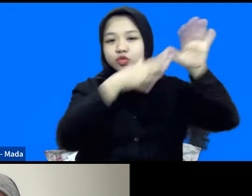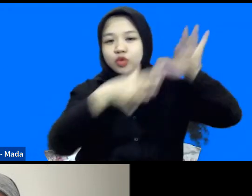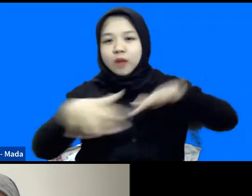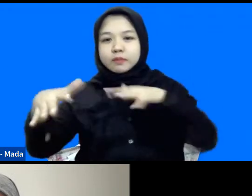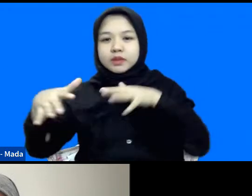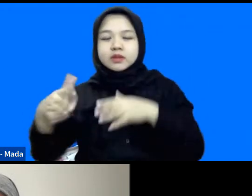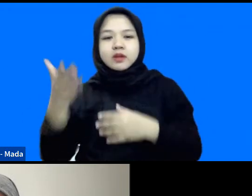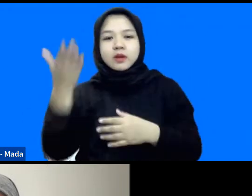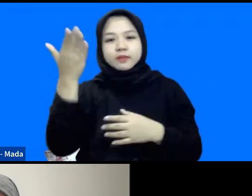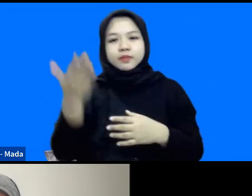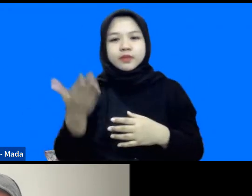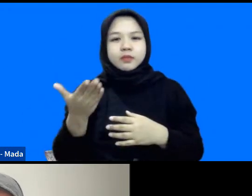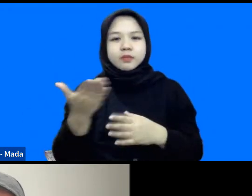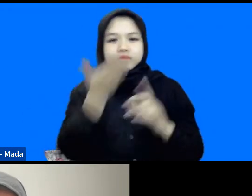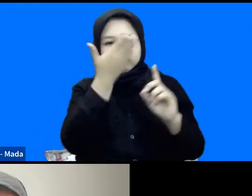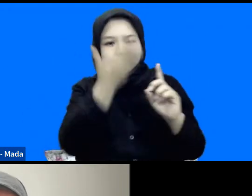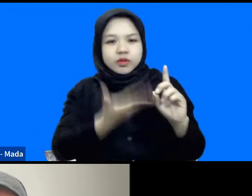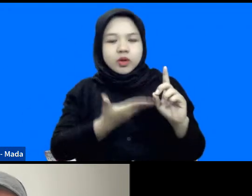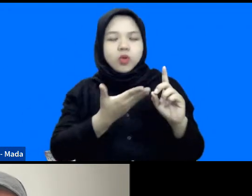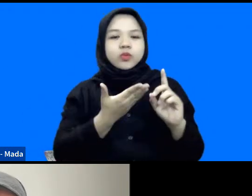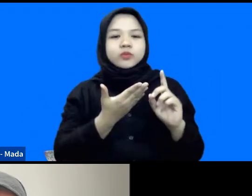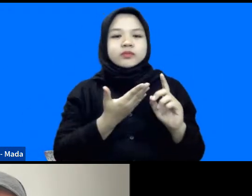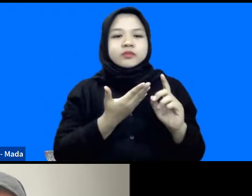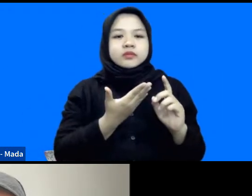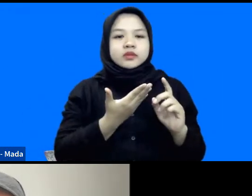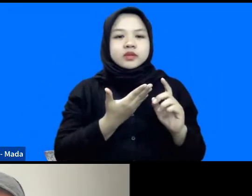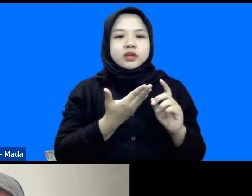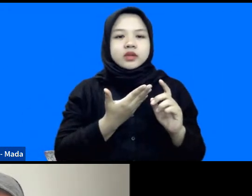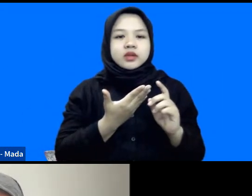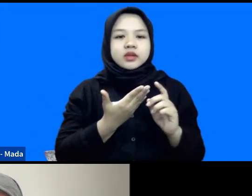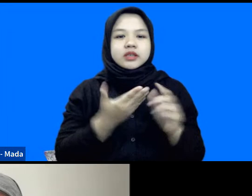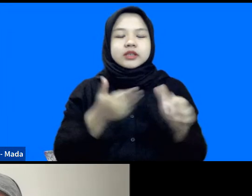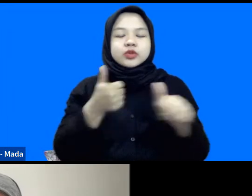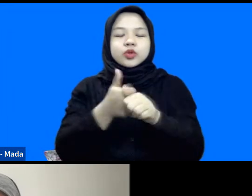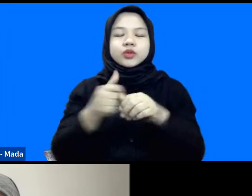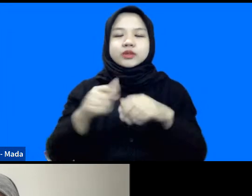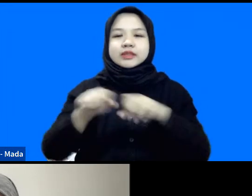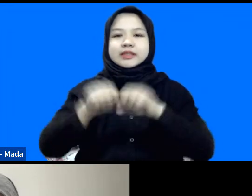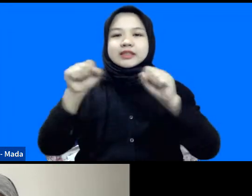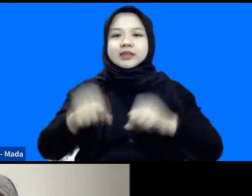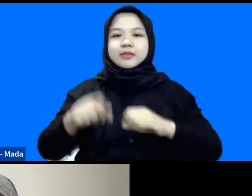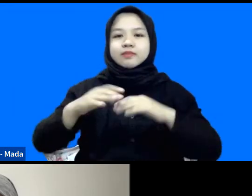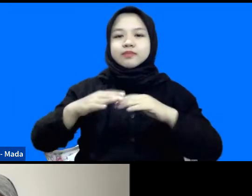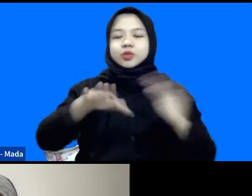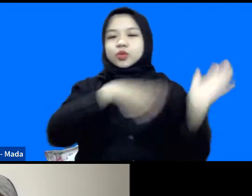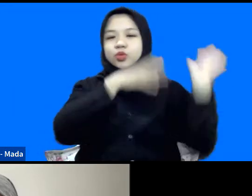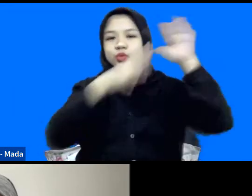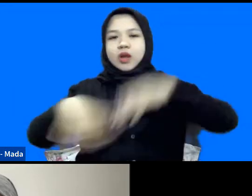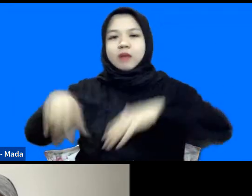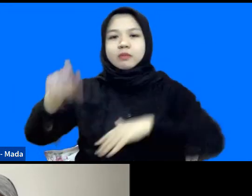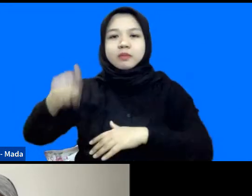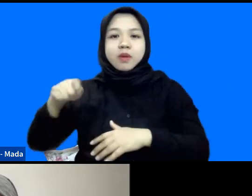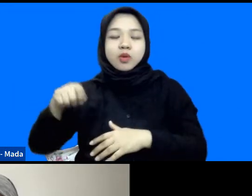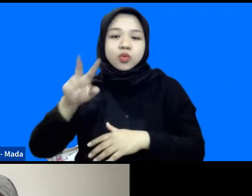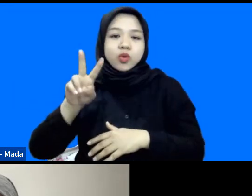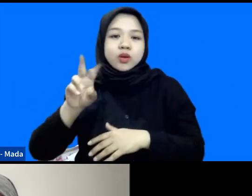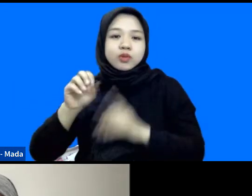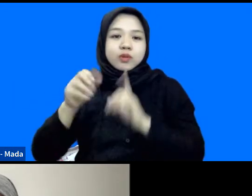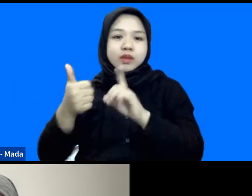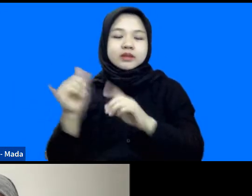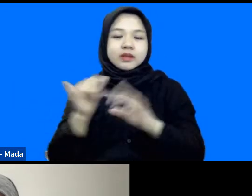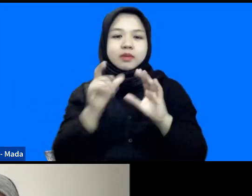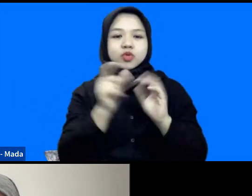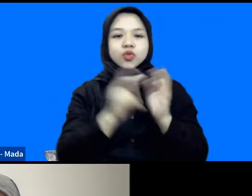merupakan salah satu asesmen tsunami Palu pada tahun 2018 bersama dengan UNDRR dan